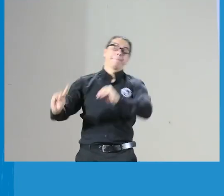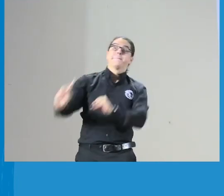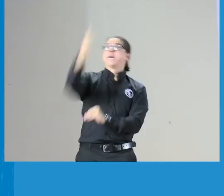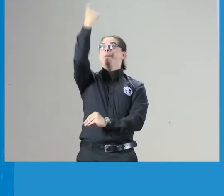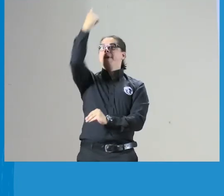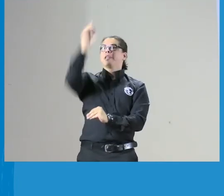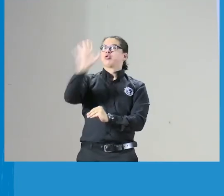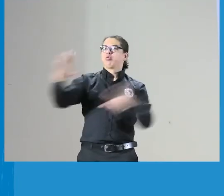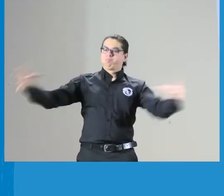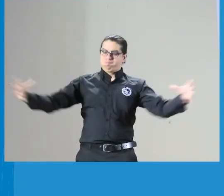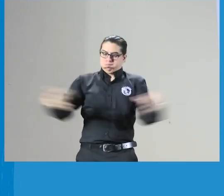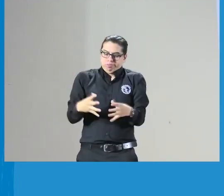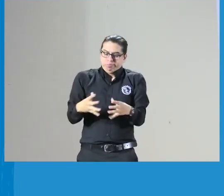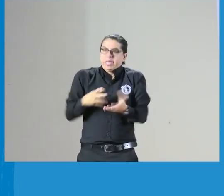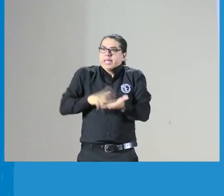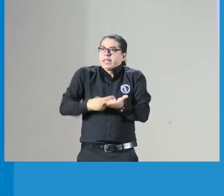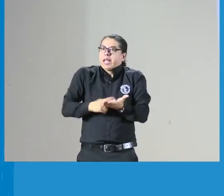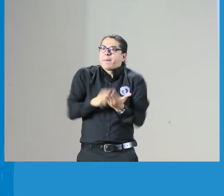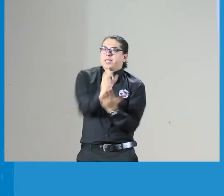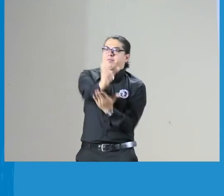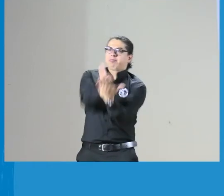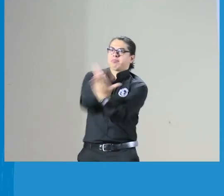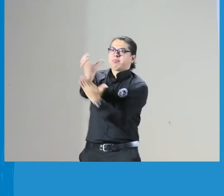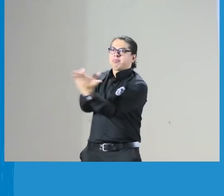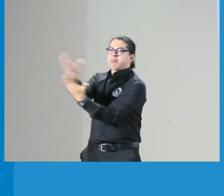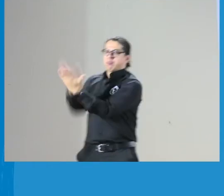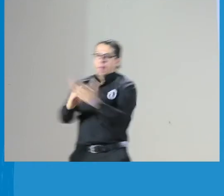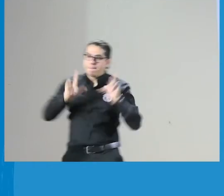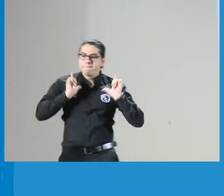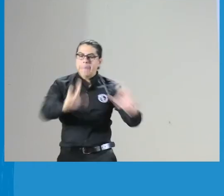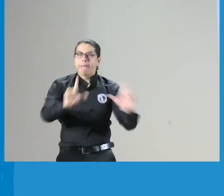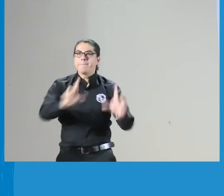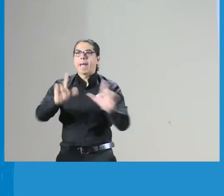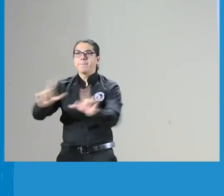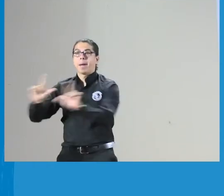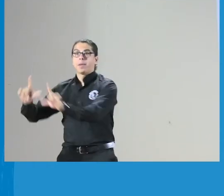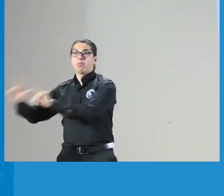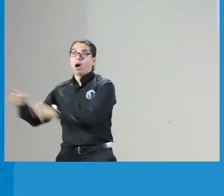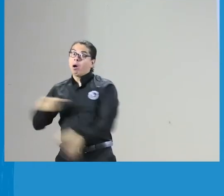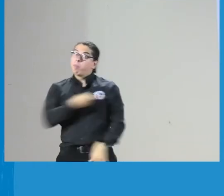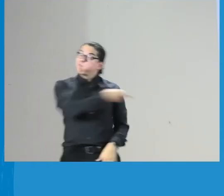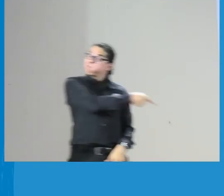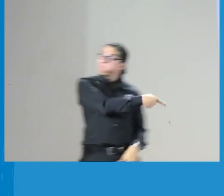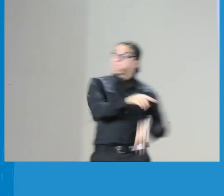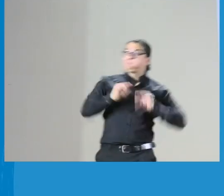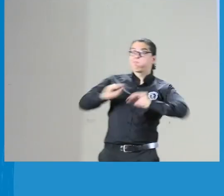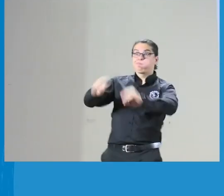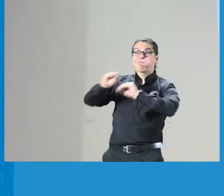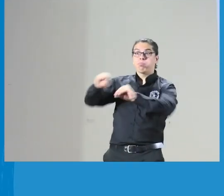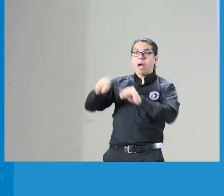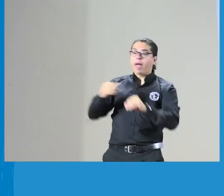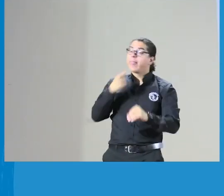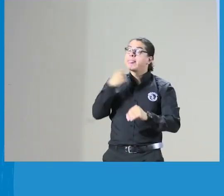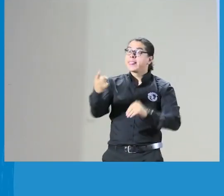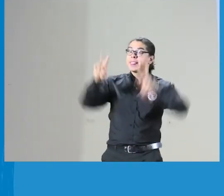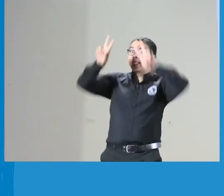la primera formación de intérpretes en el país la certificación de intérpretes esta